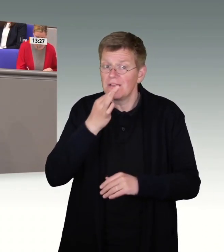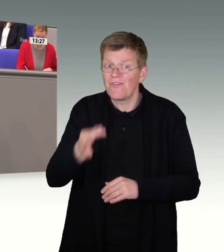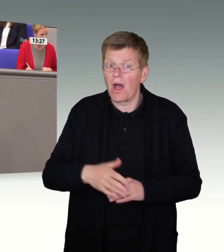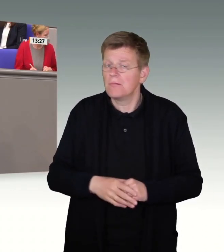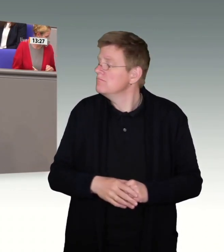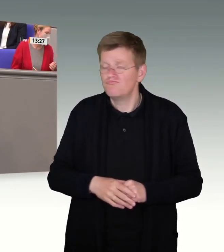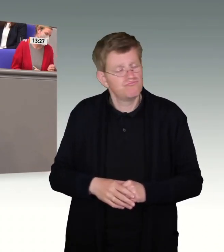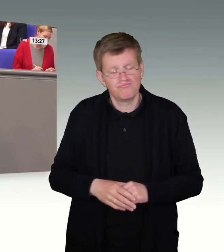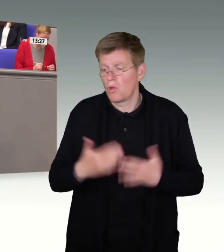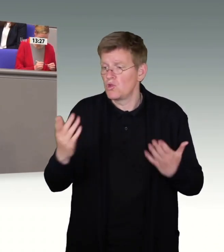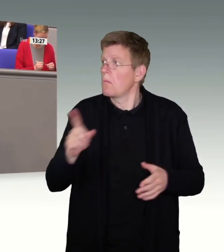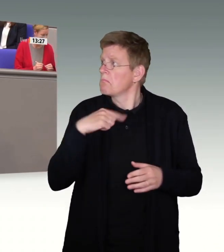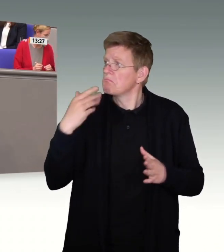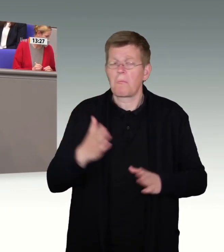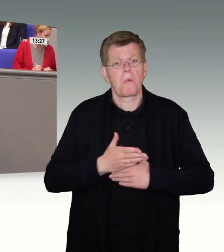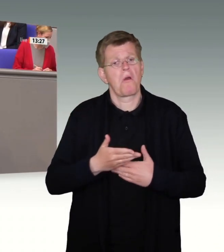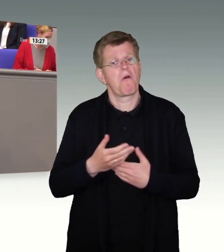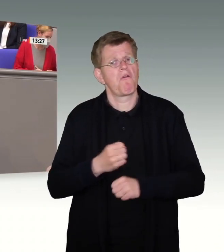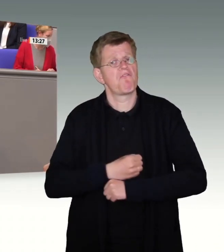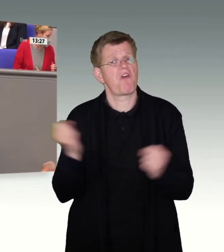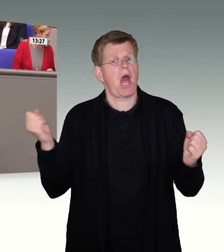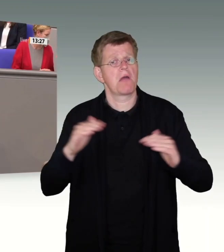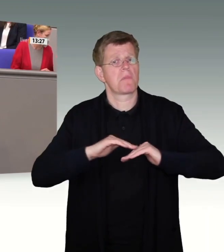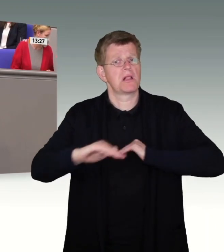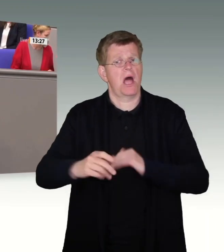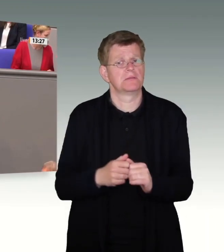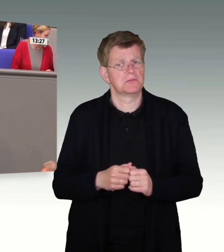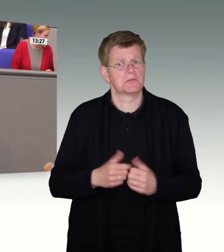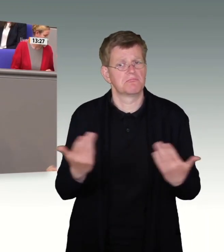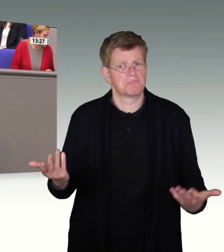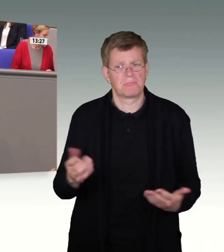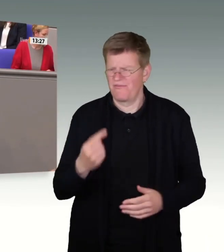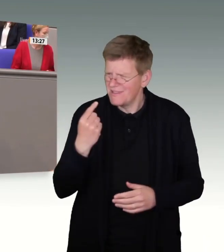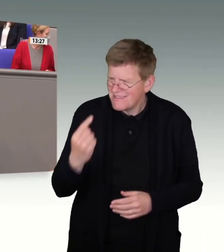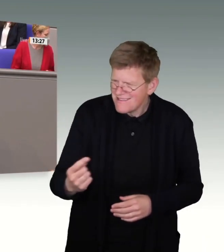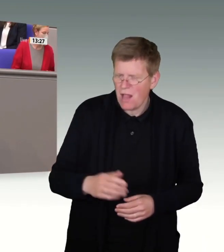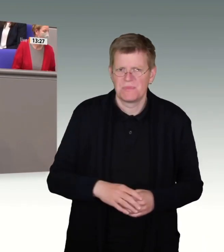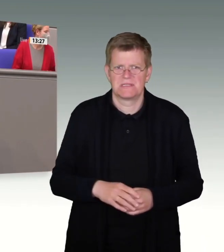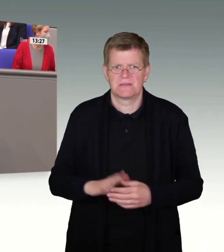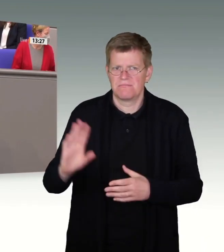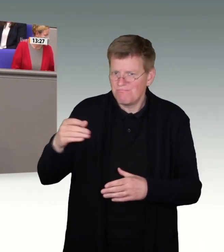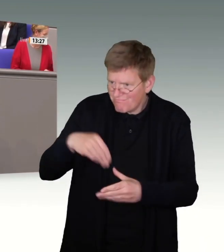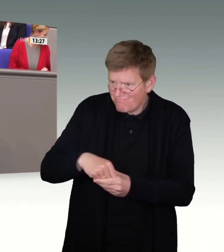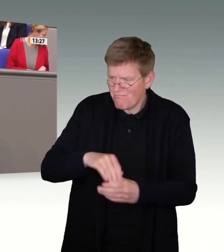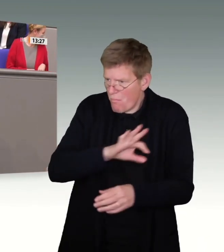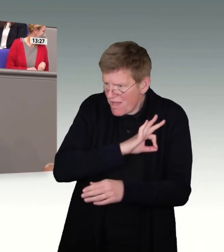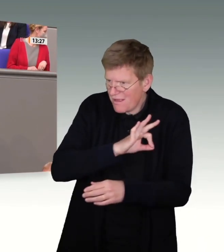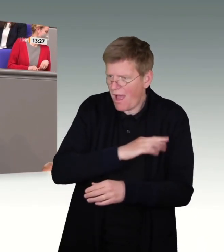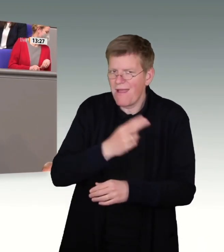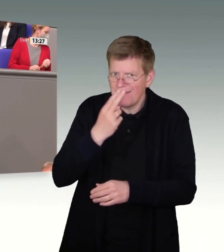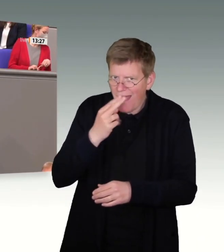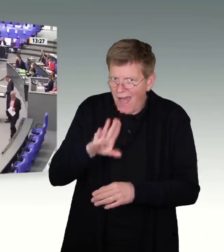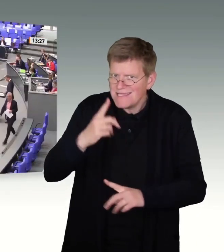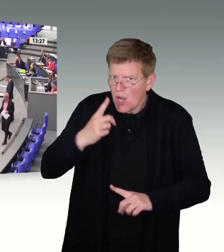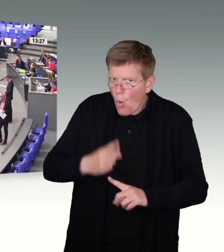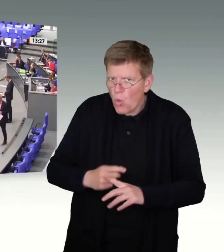vertreten. Wir sind ein freies Land. Er beobachtet Sie, weil Sie Rechtsradikale und Nazis in Ihren Reihen zulassen. Das ist der